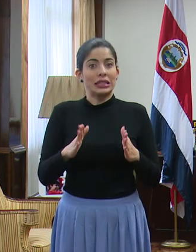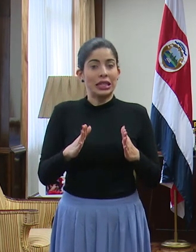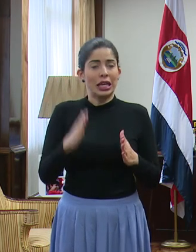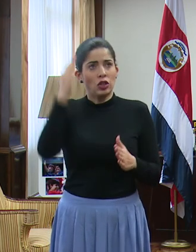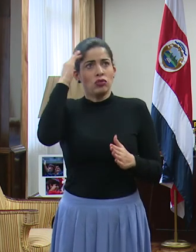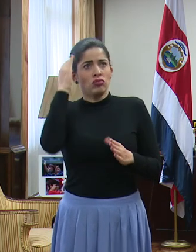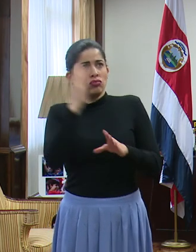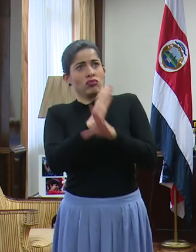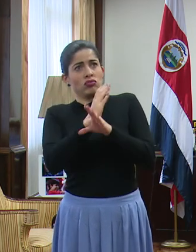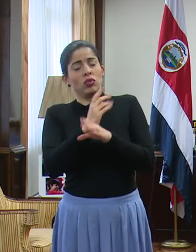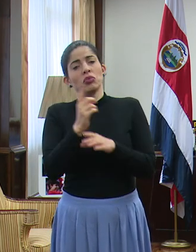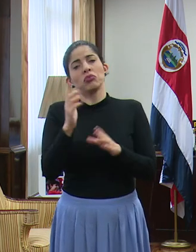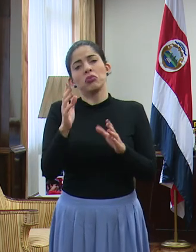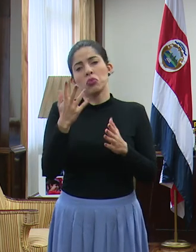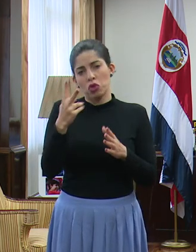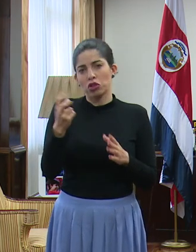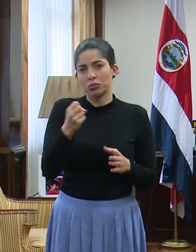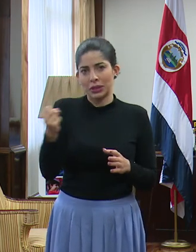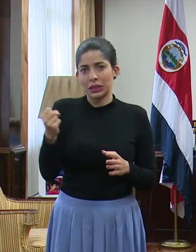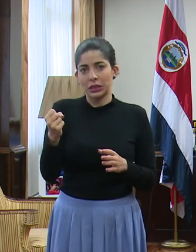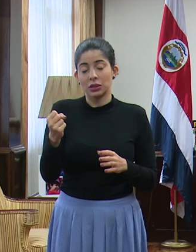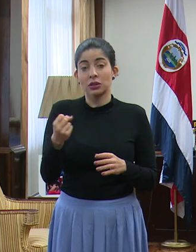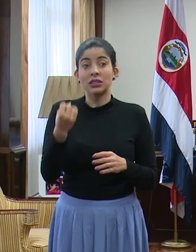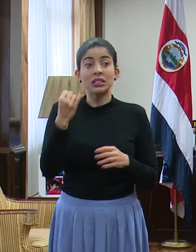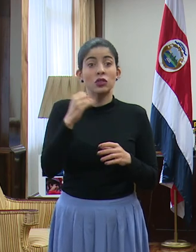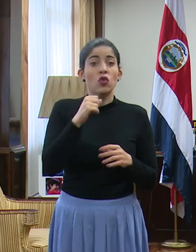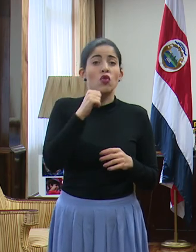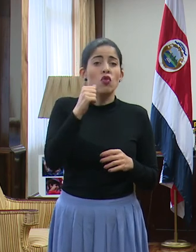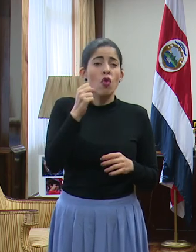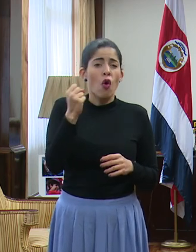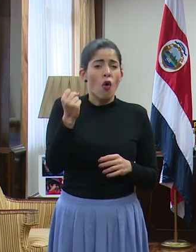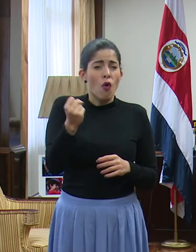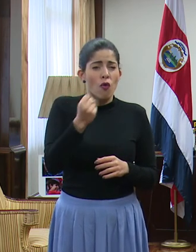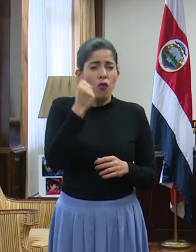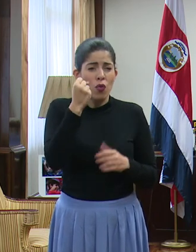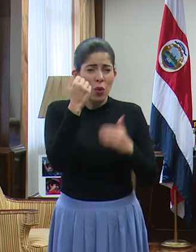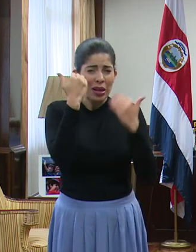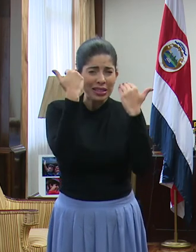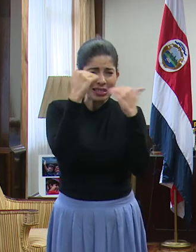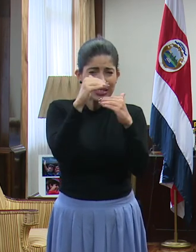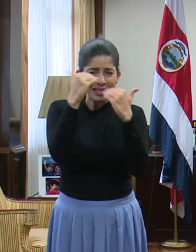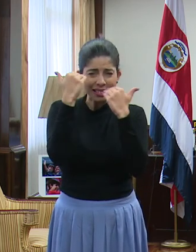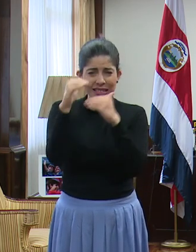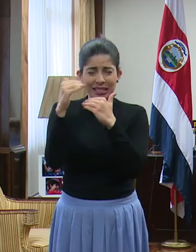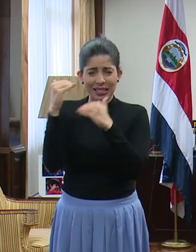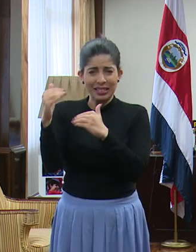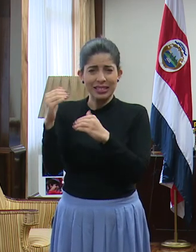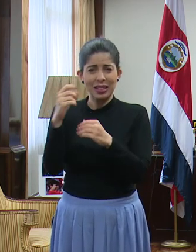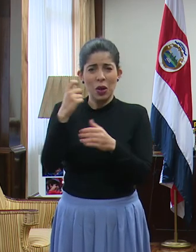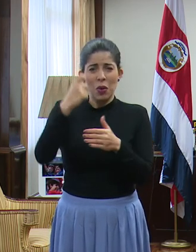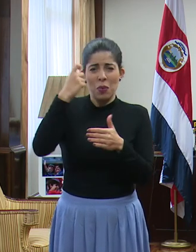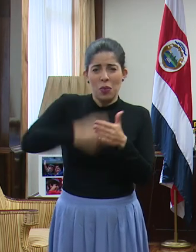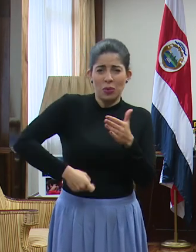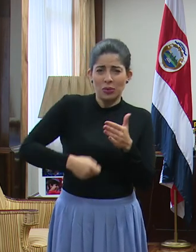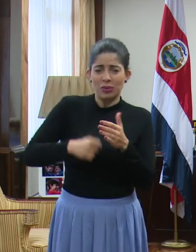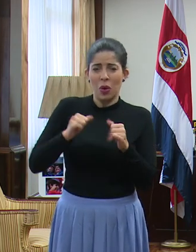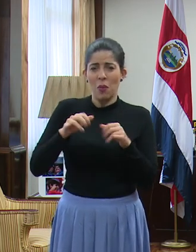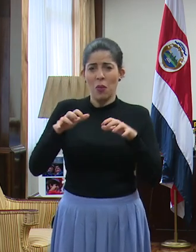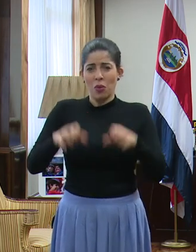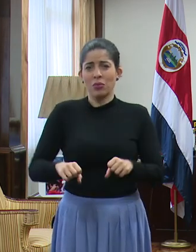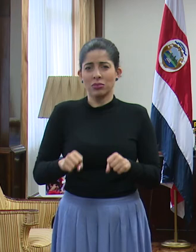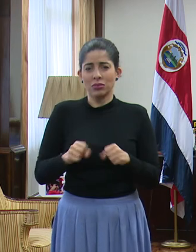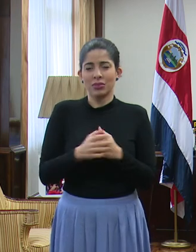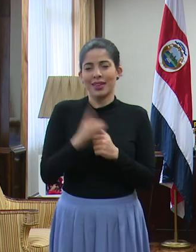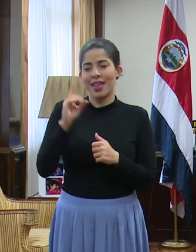conscientes. No necesariamente las medidas tan fuertes, tan astringentes, tan draconianas, pero ahora